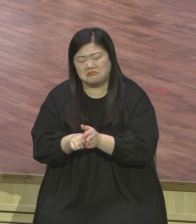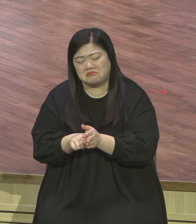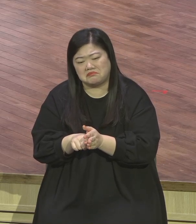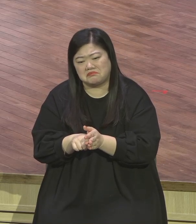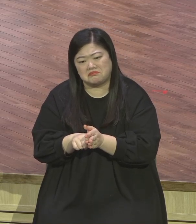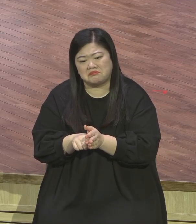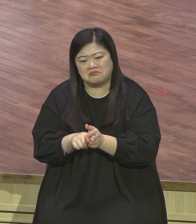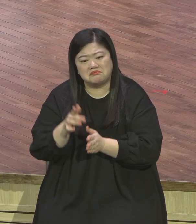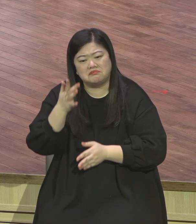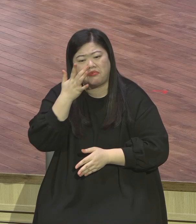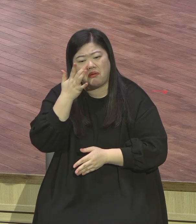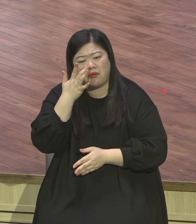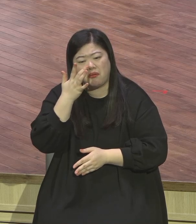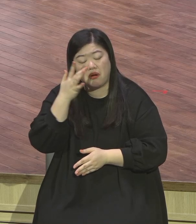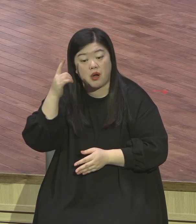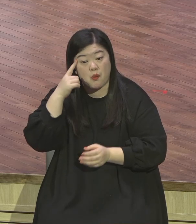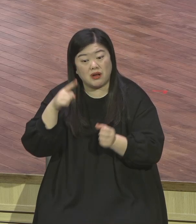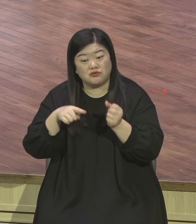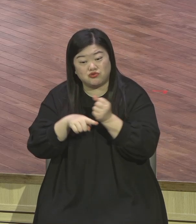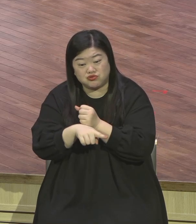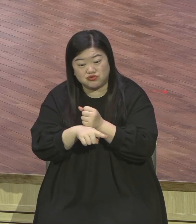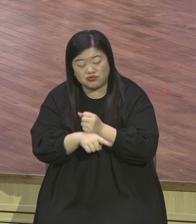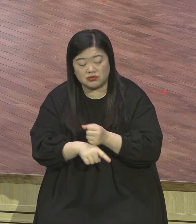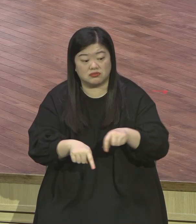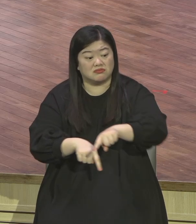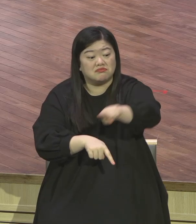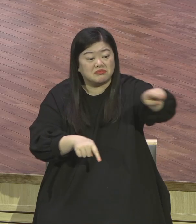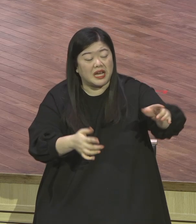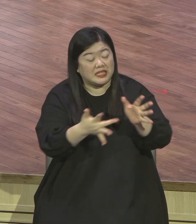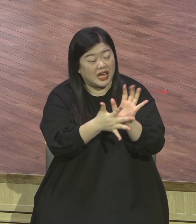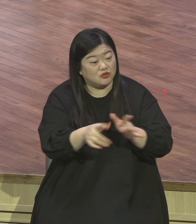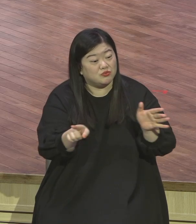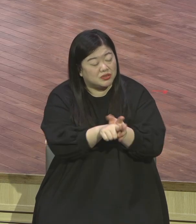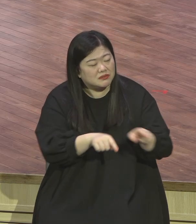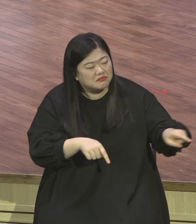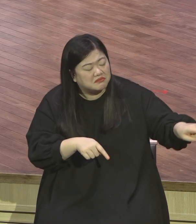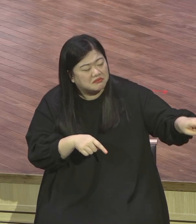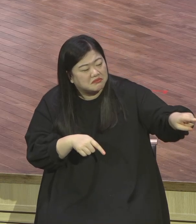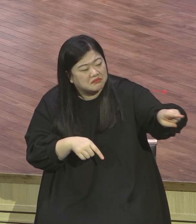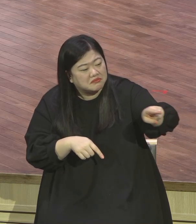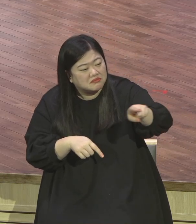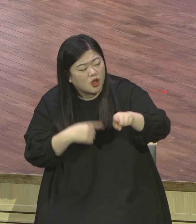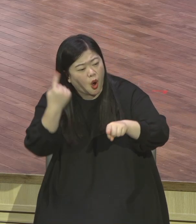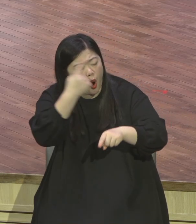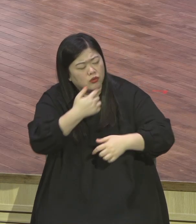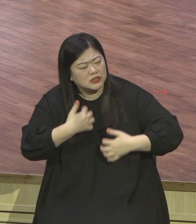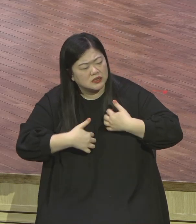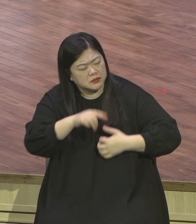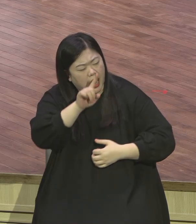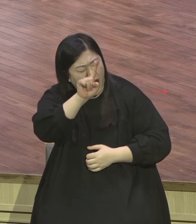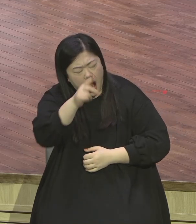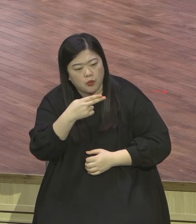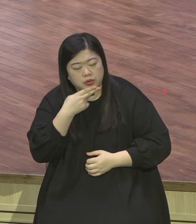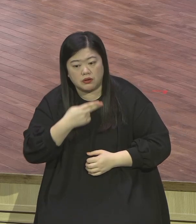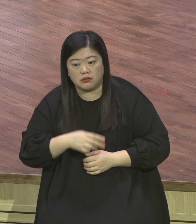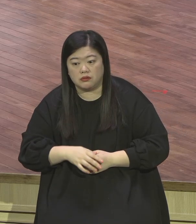그들의 생활 속에 기쁨을 찾아보지 못했다 그래서 예수 믿는 사람들의 생활 속에 기쁨을 찾아보지